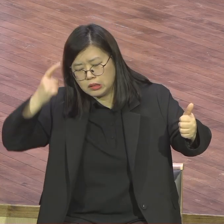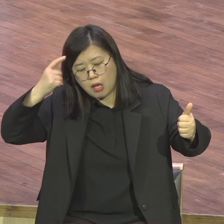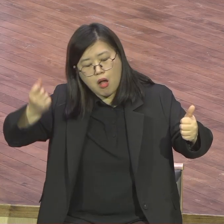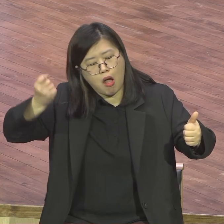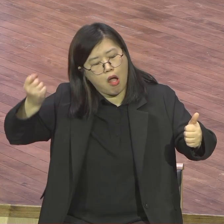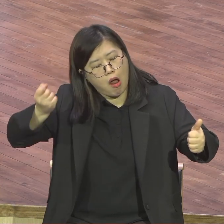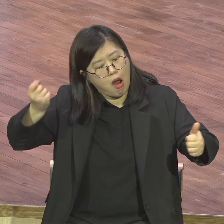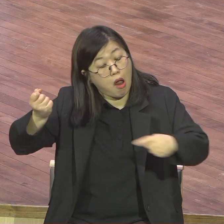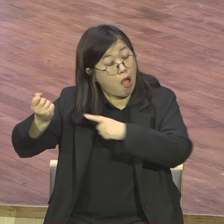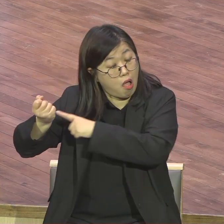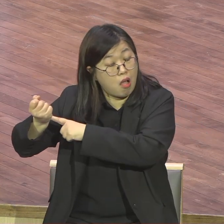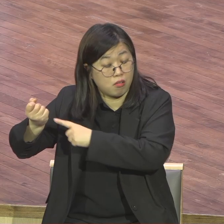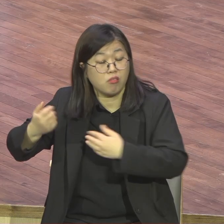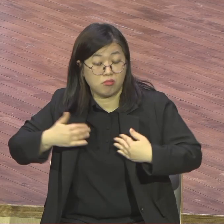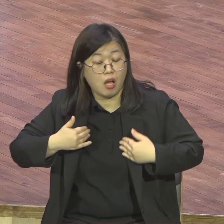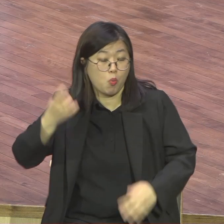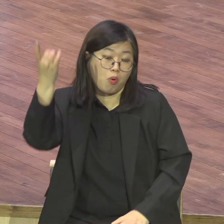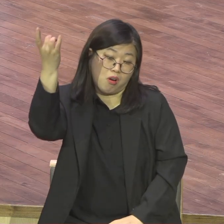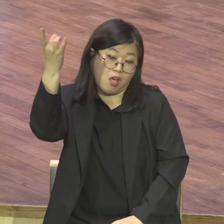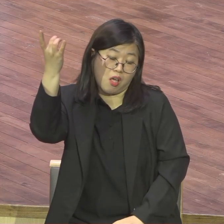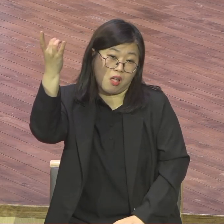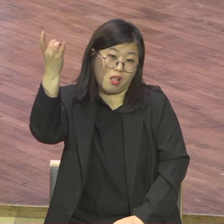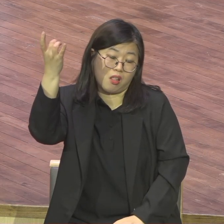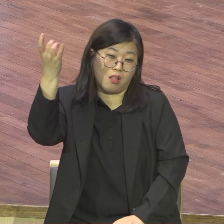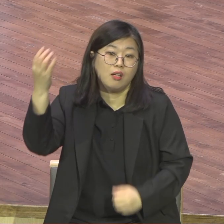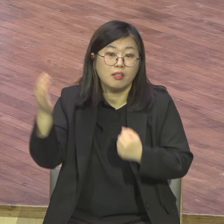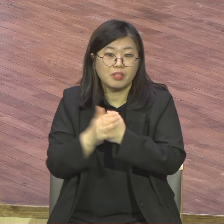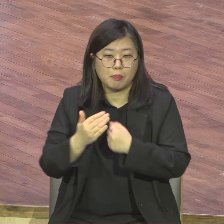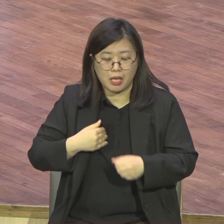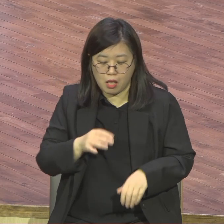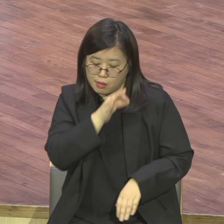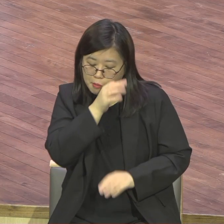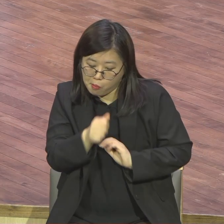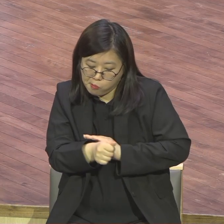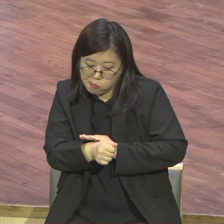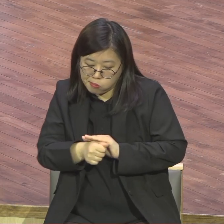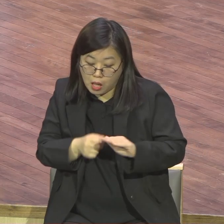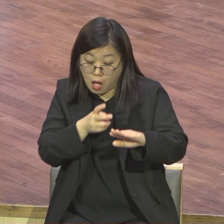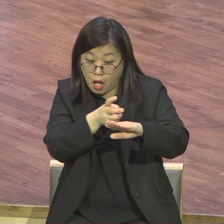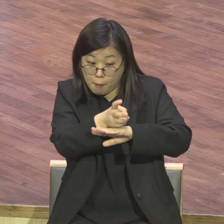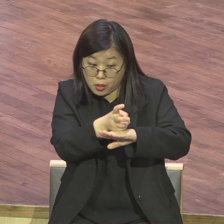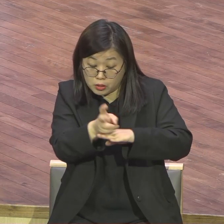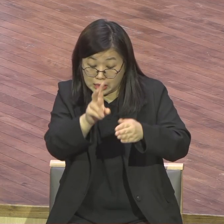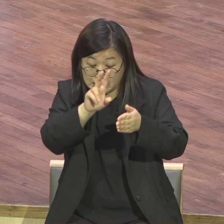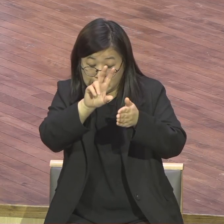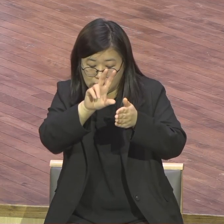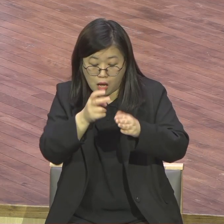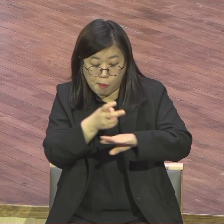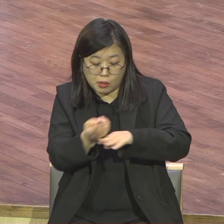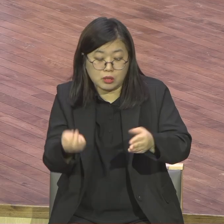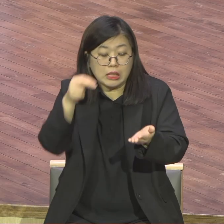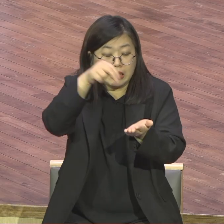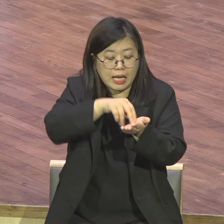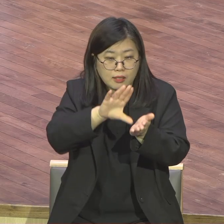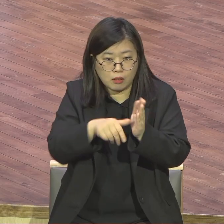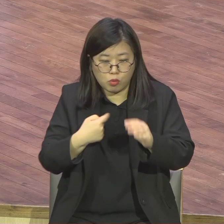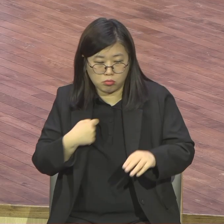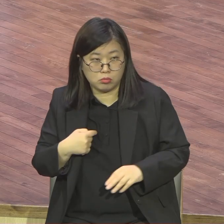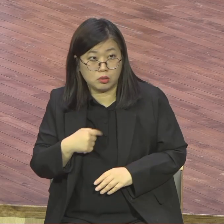버스도 못 탔어요 그 골목에 숨어있다가 내가 탈 버스 오면 쪽차 타고 입석이잖아요 입석인데 자석은 비싸서 가지도 못